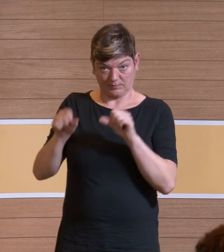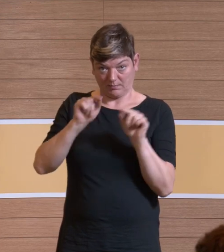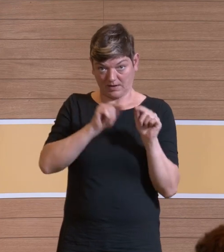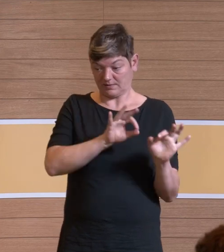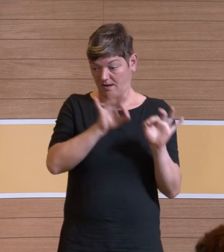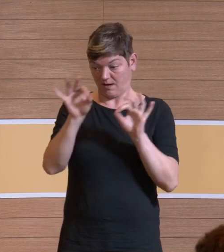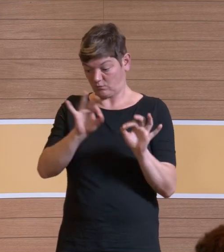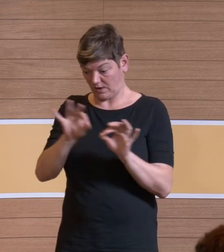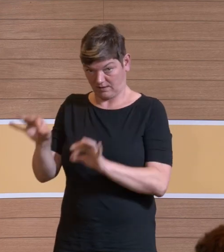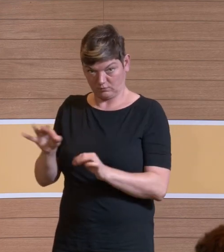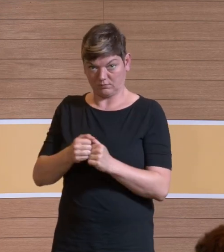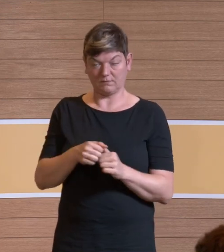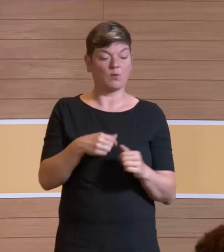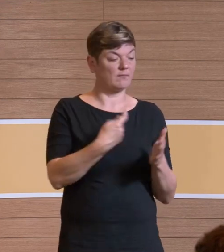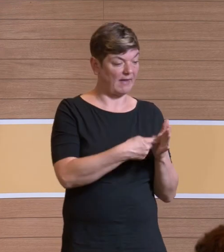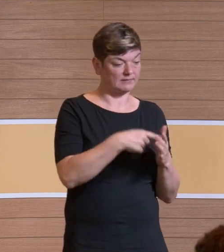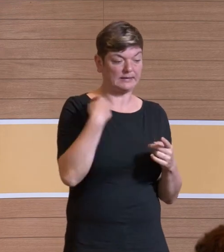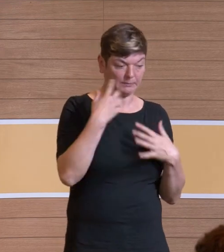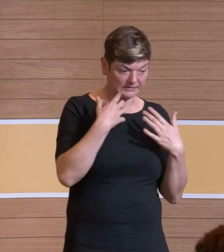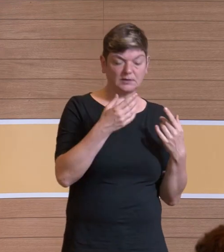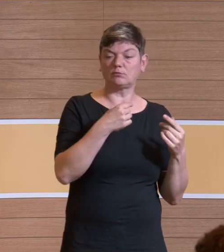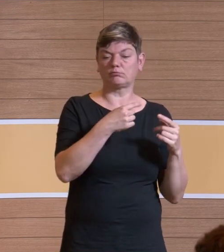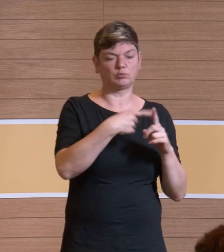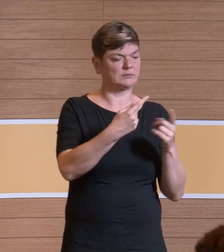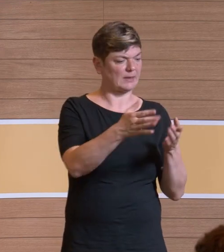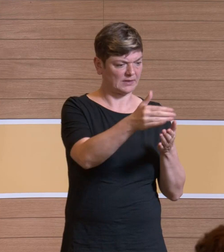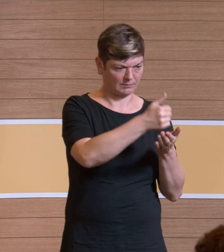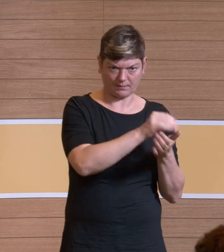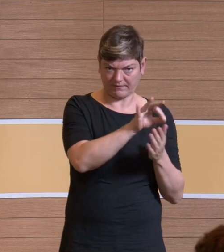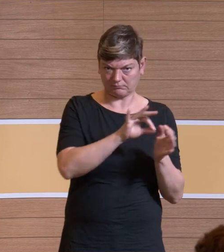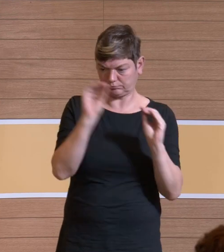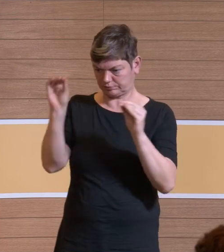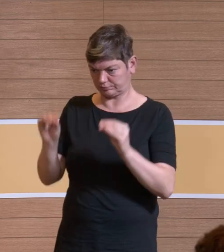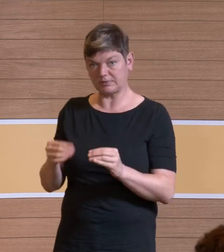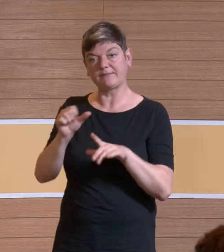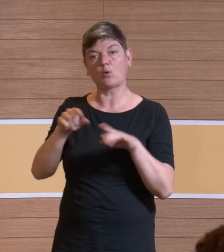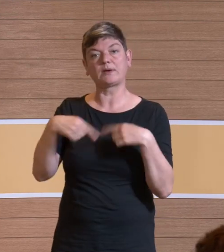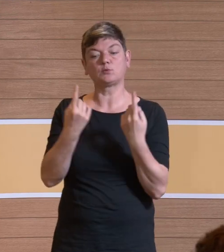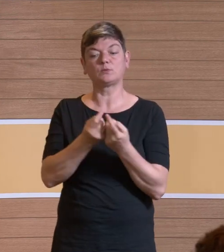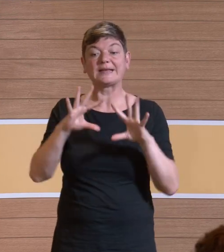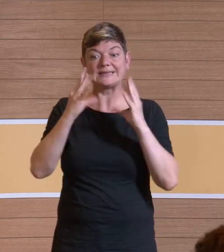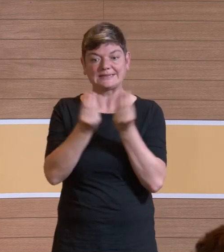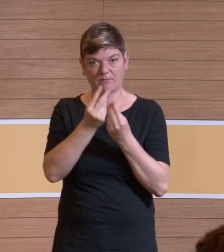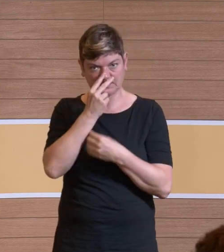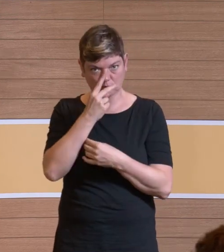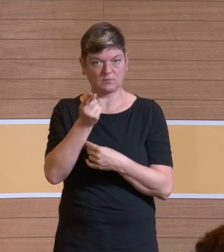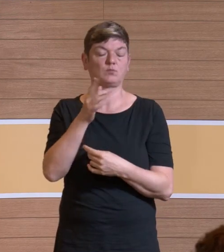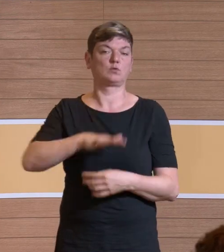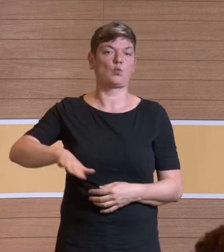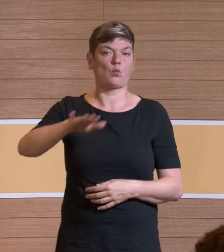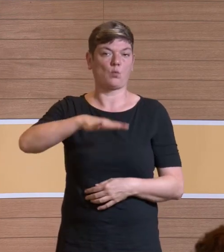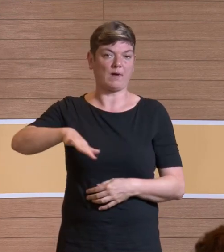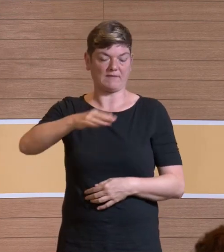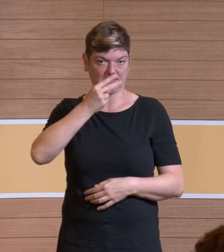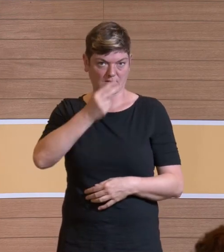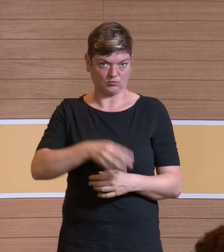gerade genannt habe und auch andere Werte und dann sage, wie sieht denn ein OP-Raum überhaupt aus, da muss ich mir die Oberflächen angucken. Wir haben auf dem Bild, konnte man